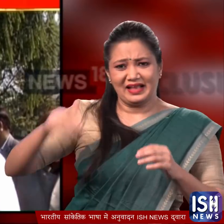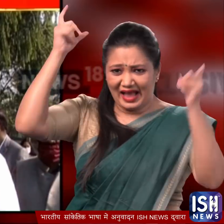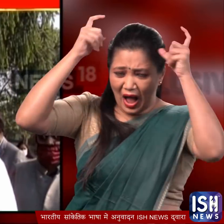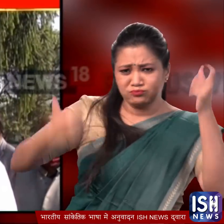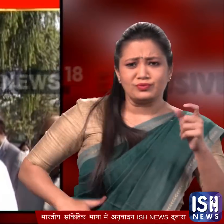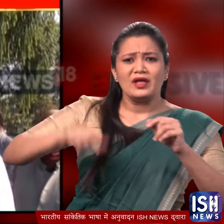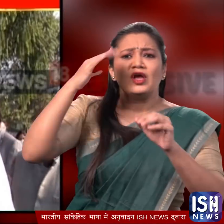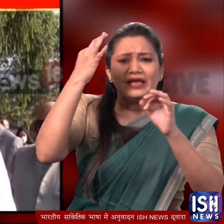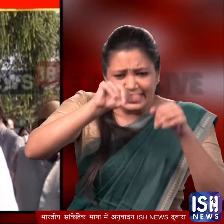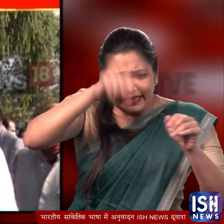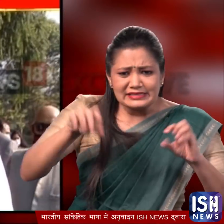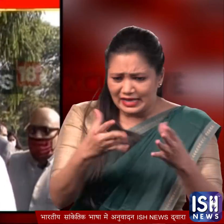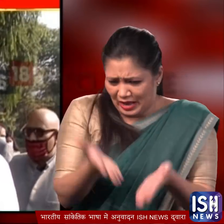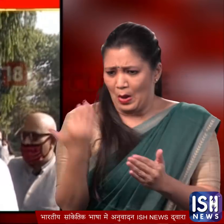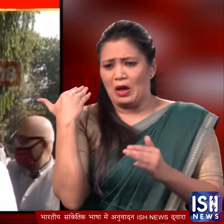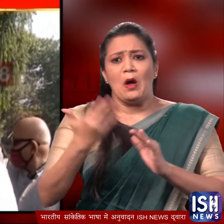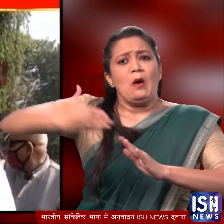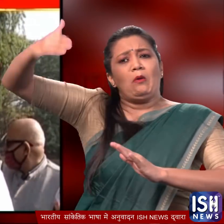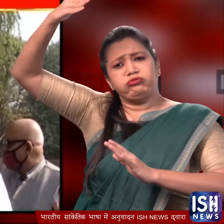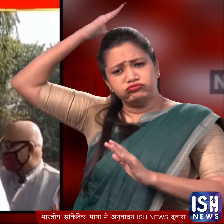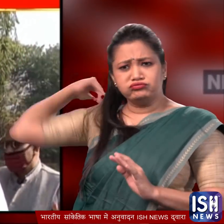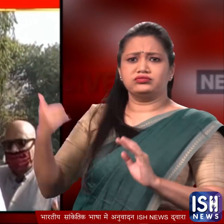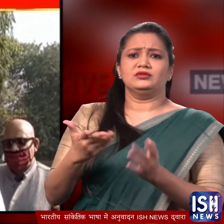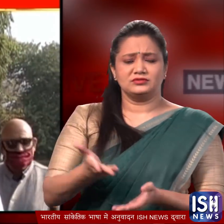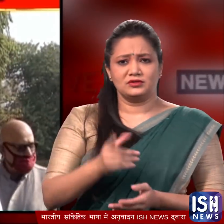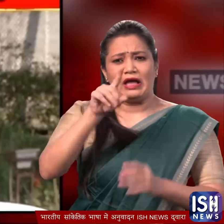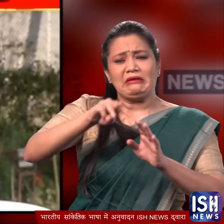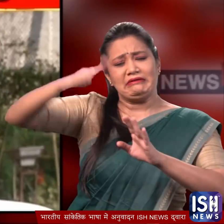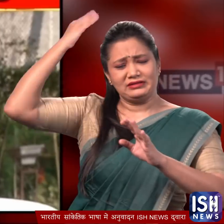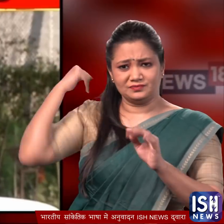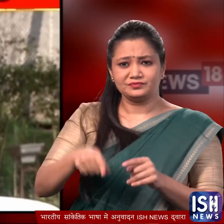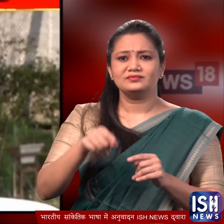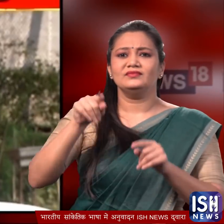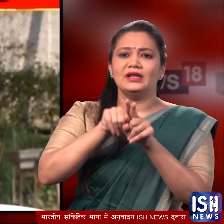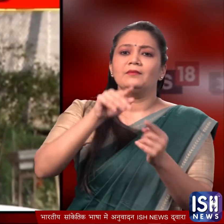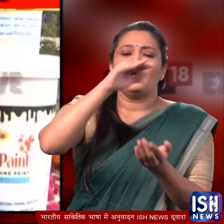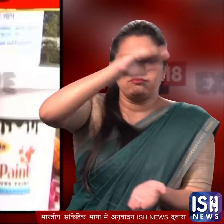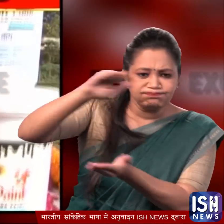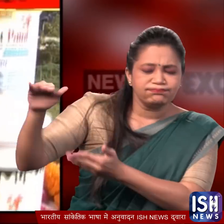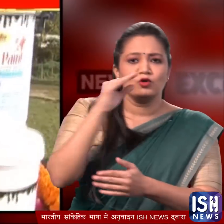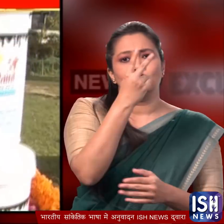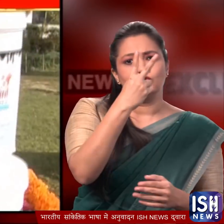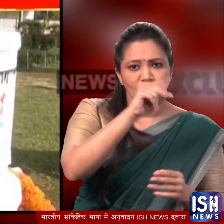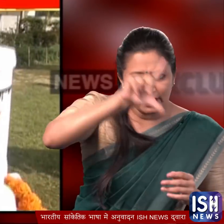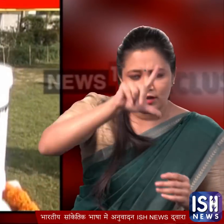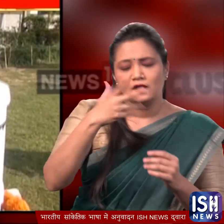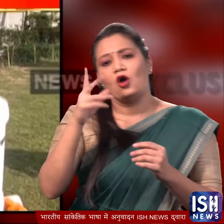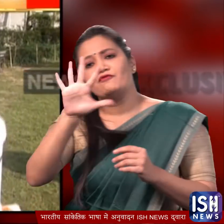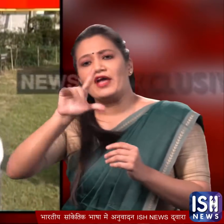आज से देश में नहीं हो रहा युगों से हो रहा है लोग अब इस पेंट को बाजार से दो लिटर और पांच लिटर के पैक में खरीच सकते